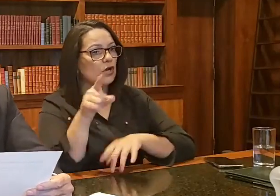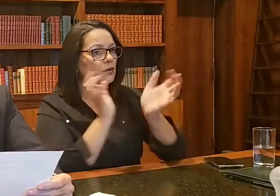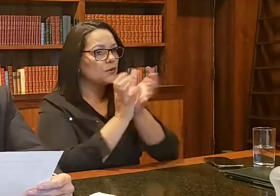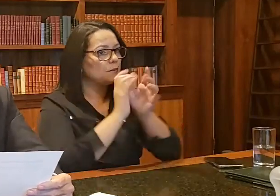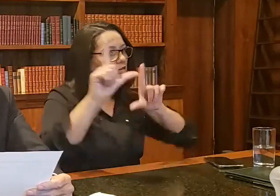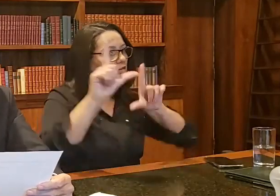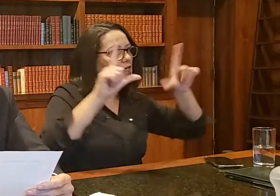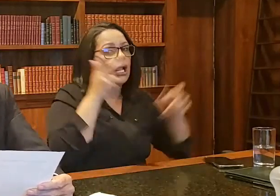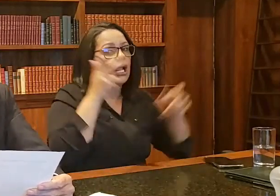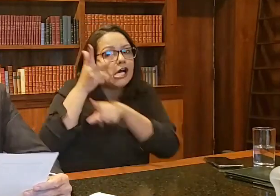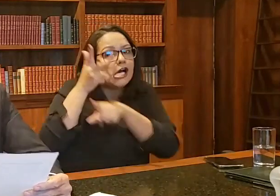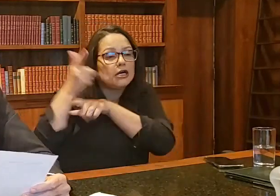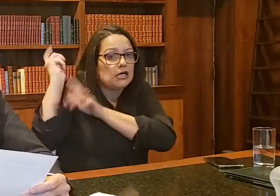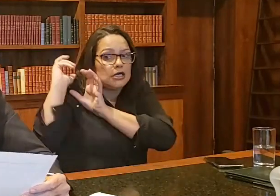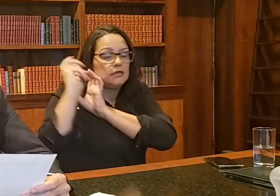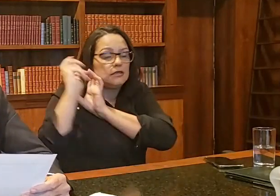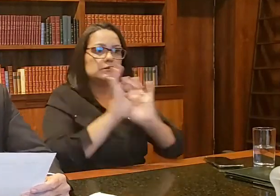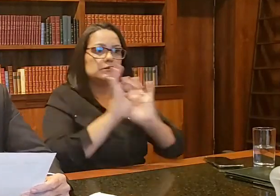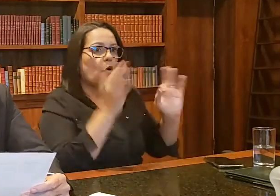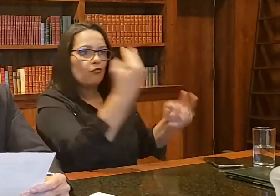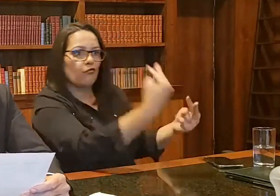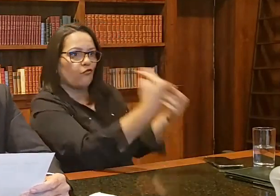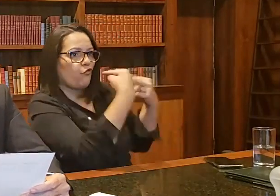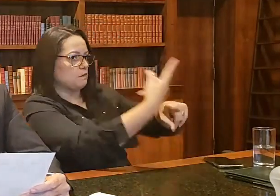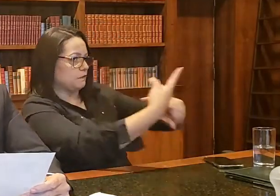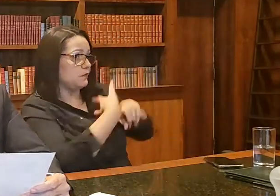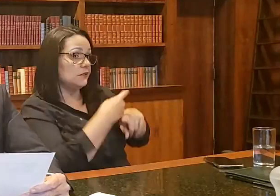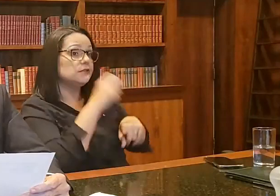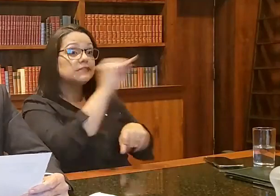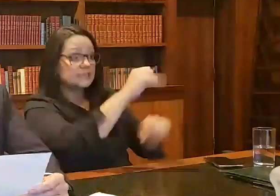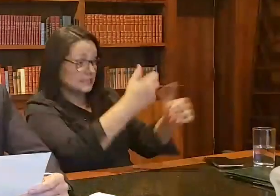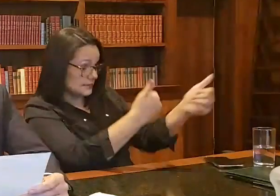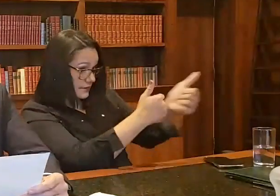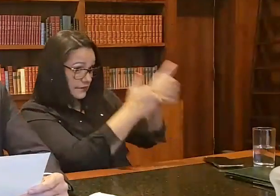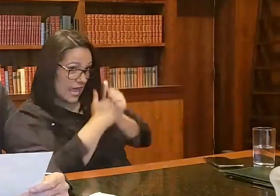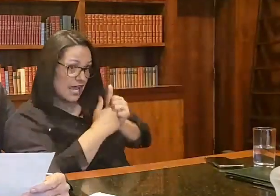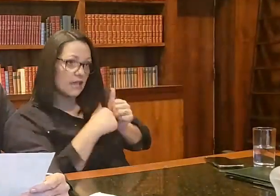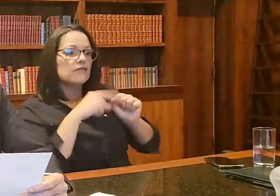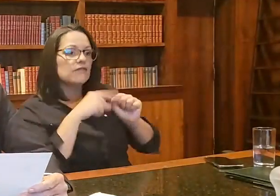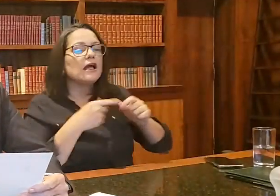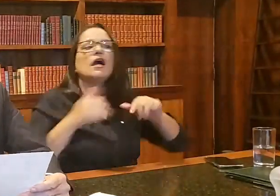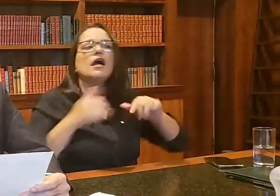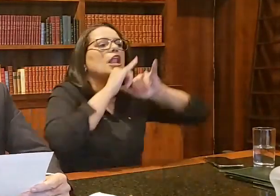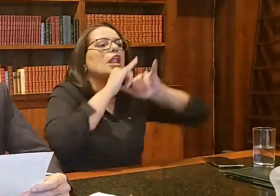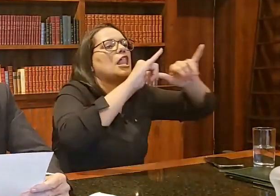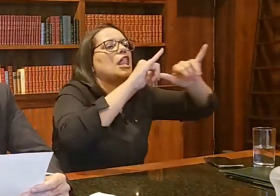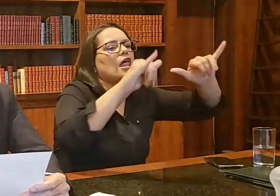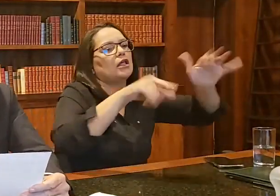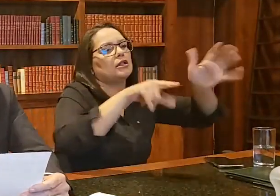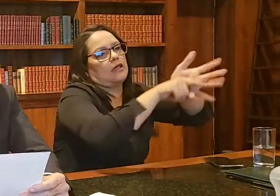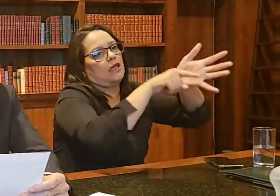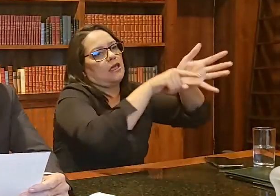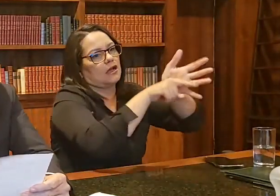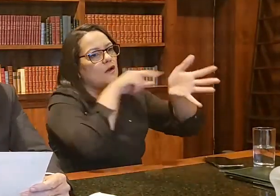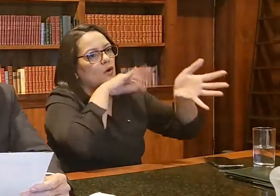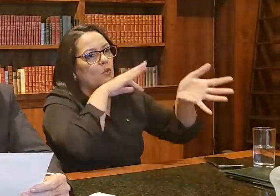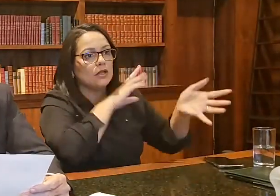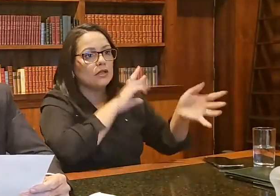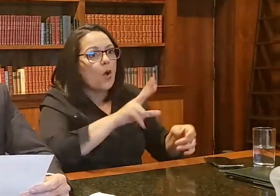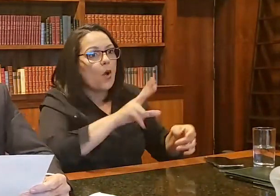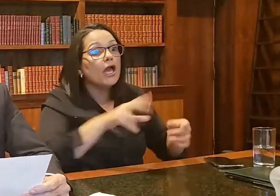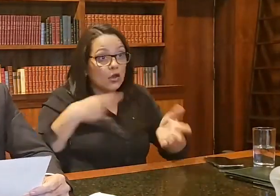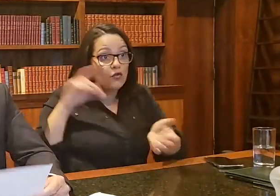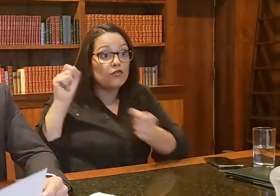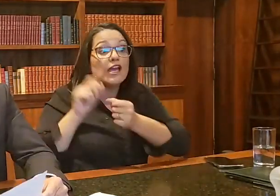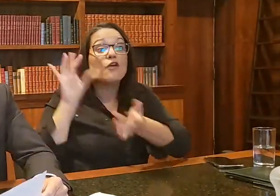driblamos à imprensa aqui, porque se fosse, só ia publicar o que não interessava, né, e não o que eu fui fazer lá.